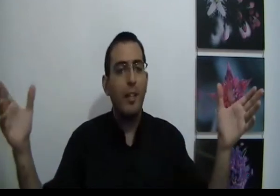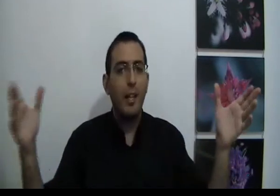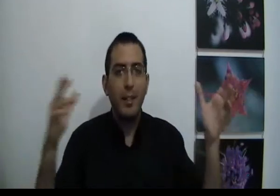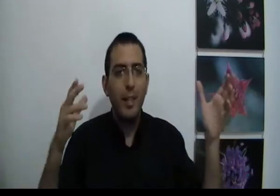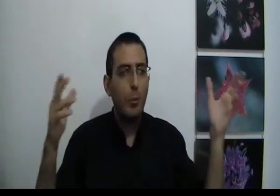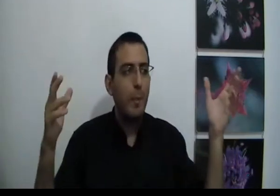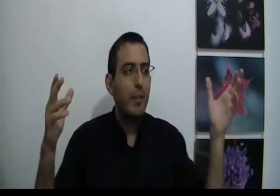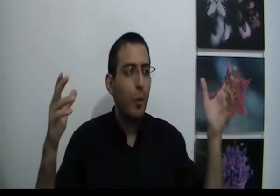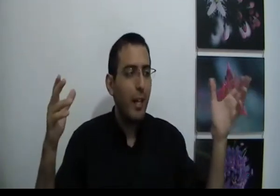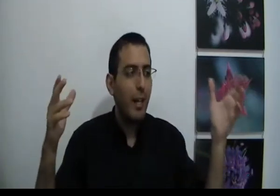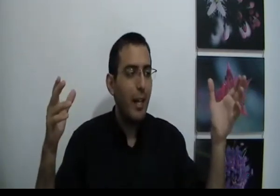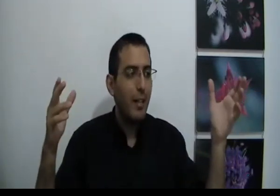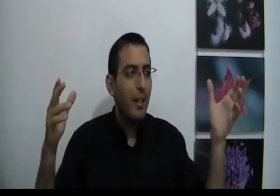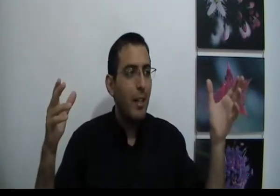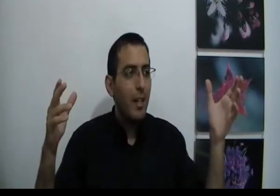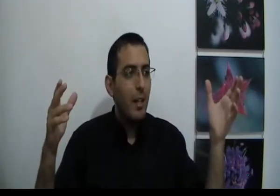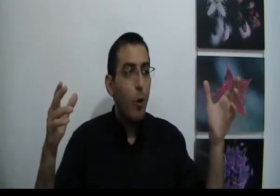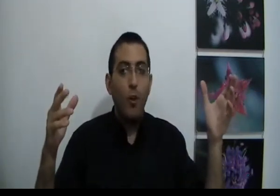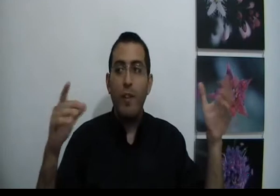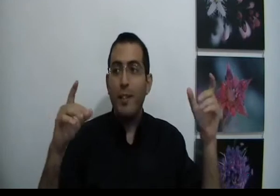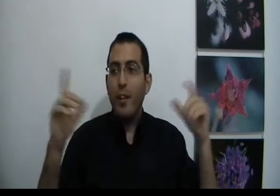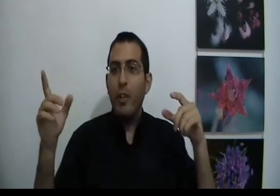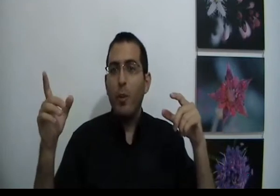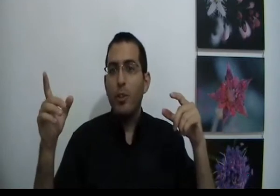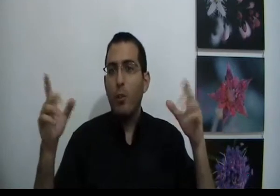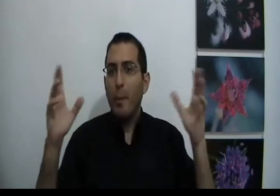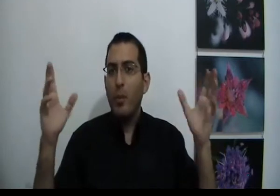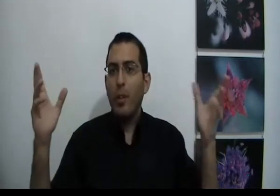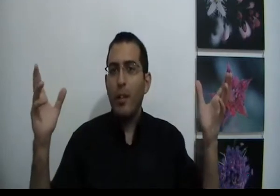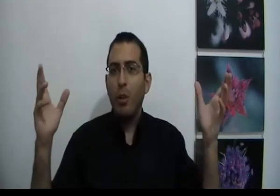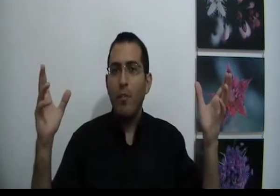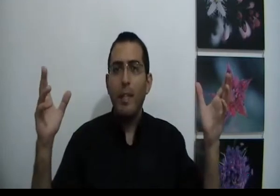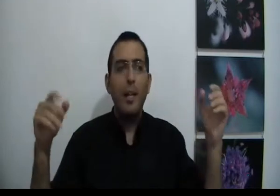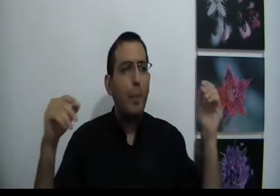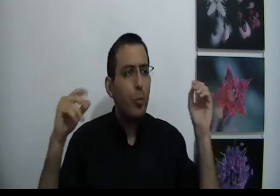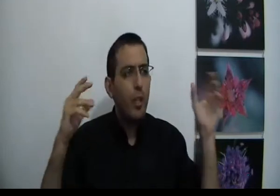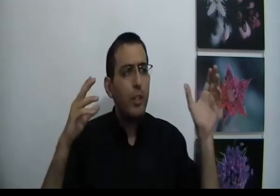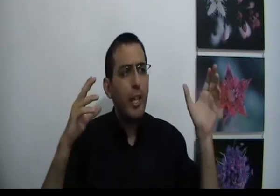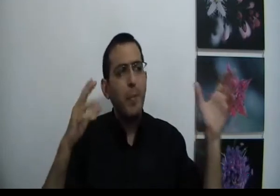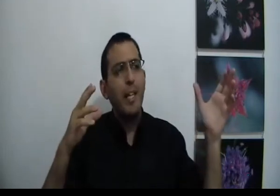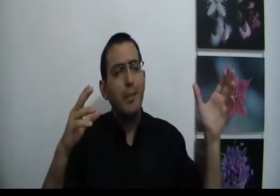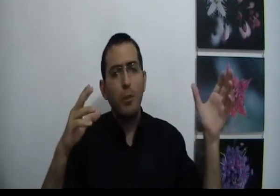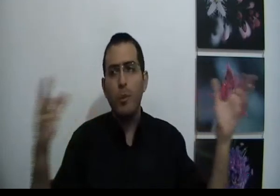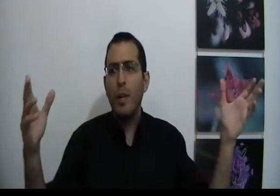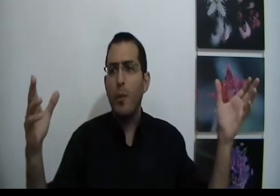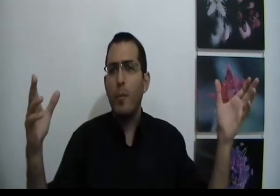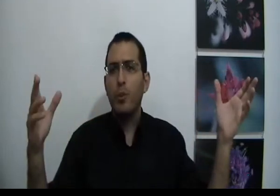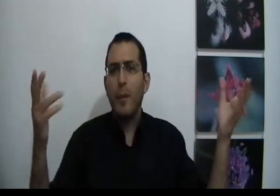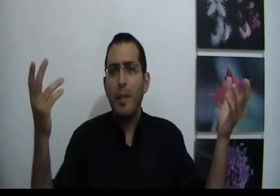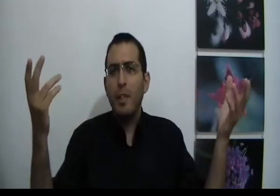וככה הדבר הזה הוא באמת כל כך רע והדבר שאני רוצה אותו הוא באמת כל כך טוב בן אדם בטוח שאם יהיה משהו מסוים הוא יהיה מאושר בן אדם צריך